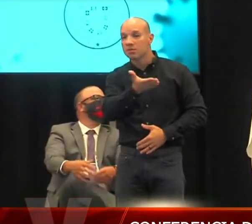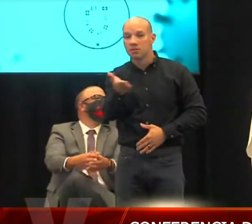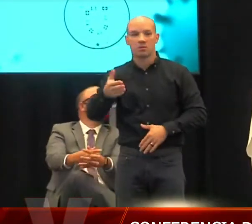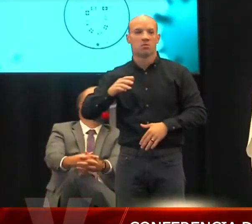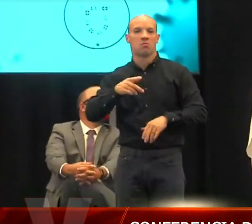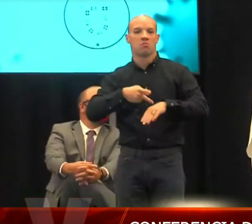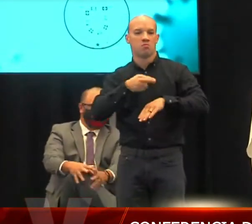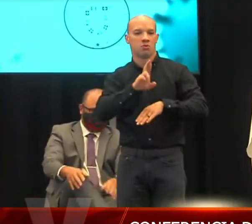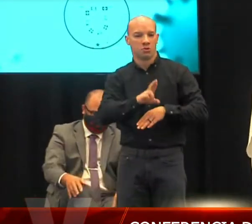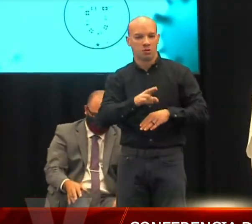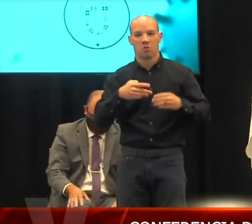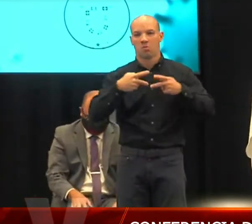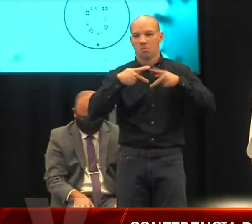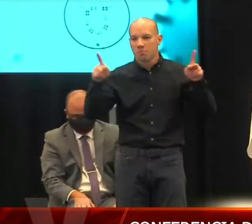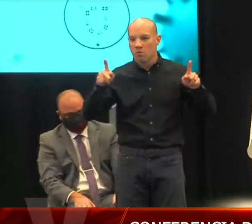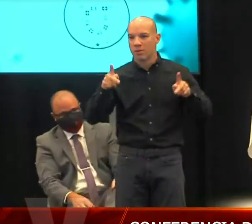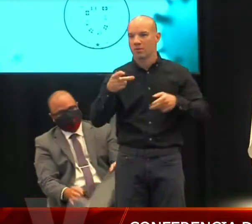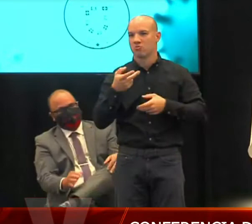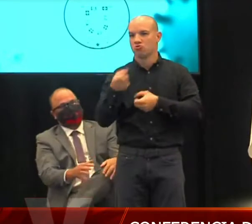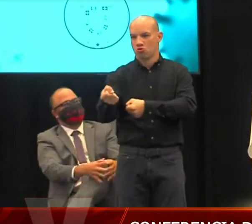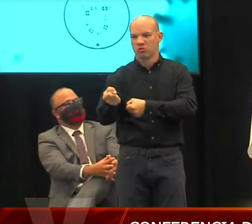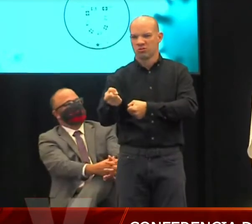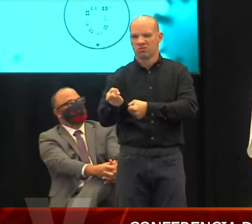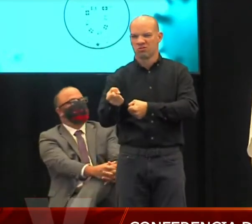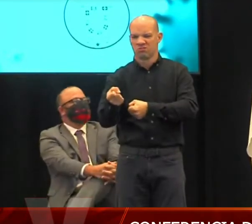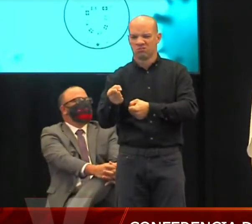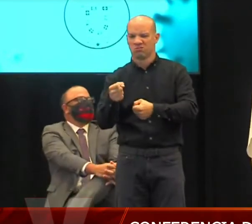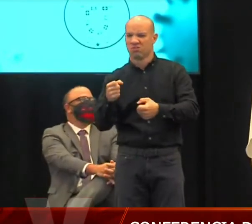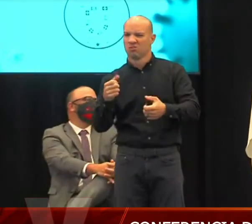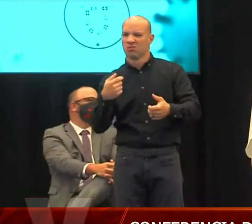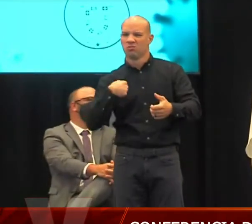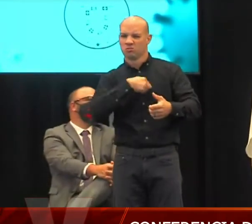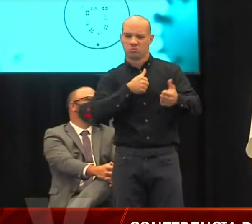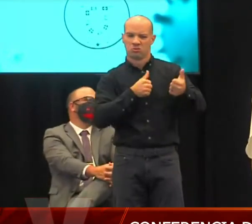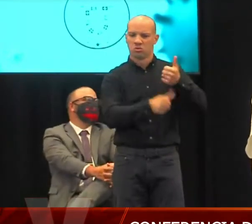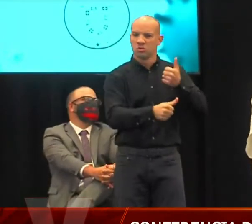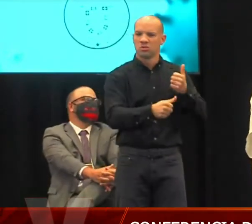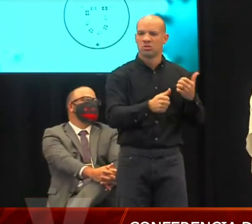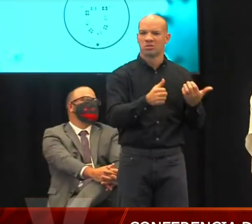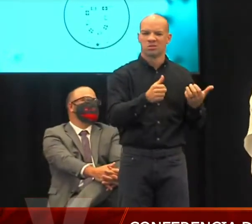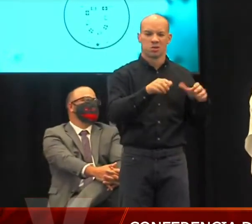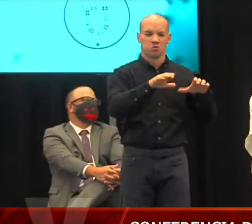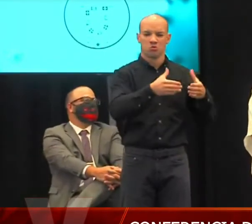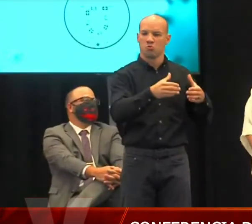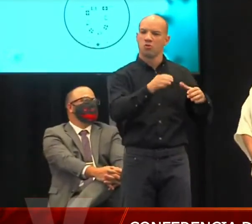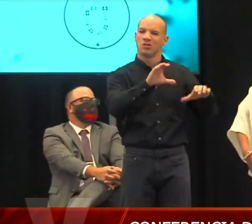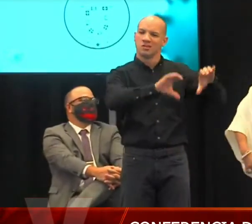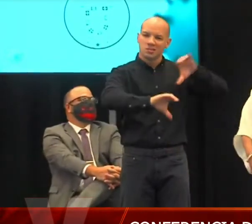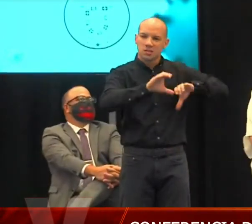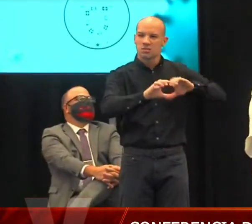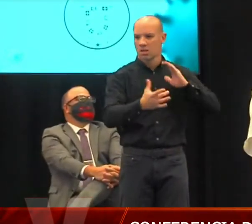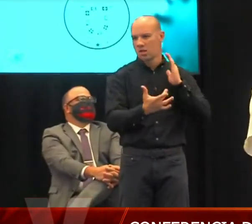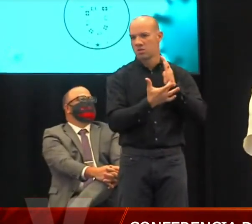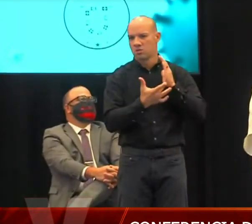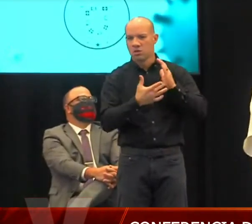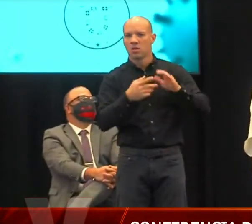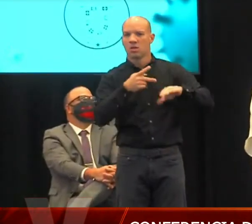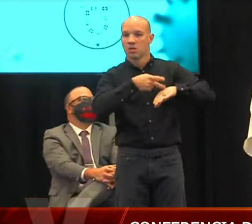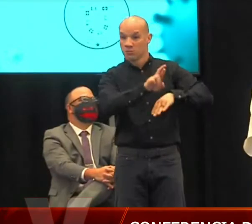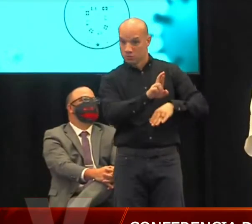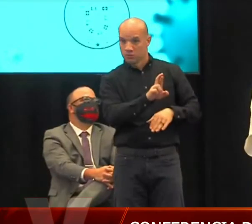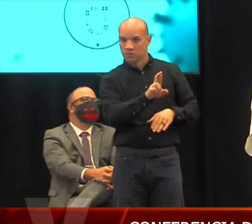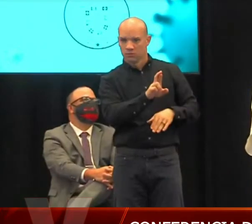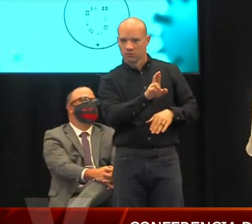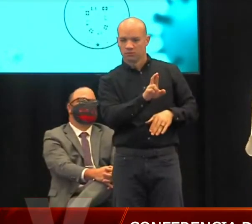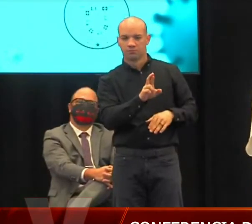una entidad del Fideicomiso de Ciencia, Tecnología e Investigación de Puerto Rico, la cual nos dieron la oportunidad